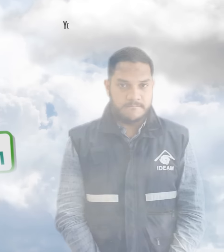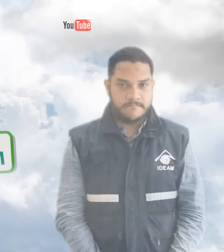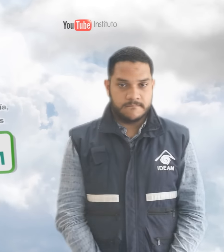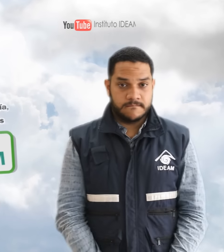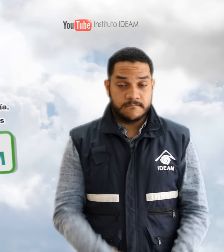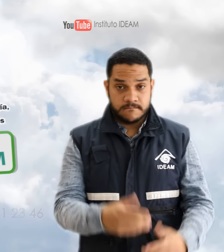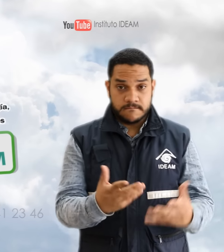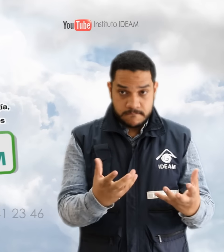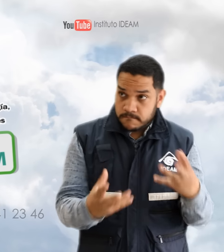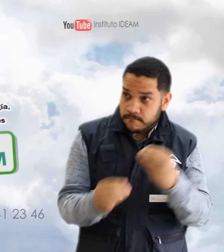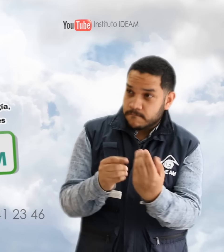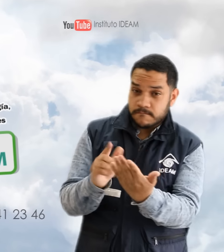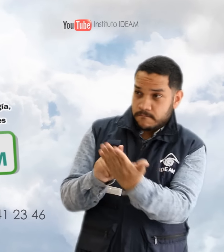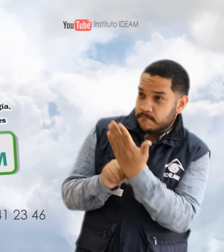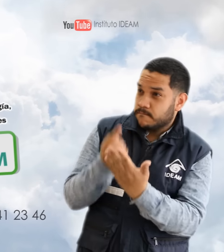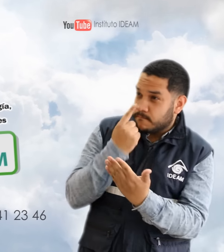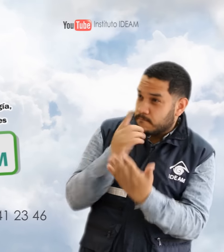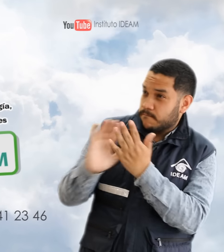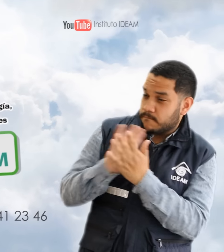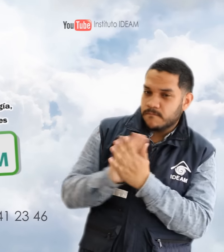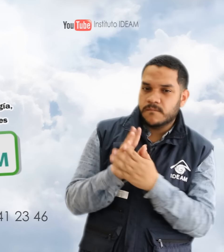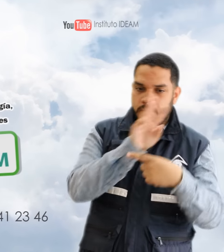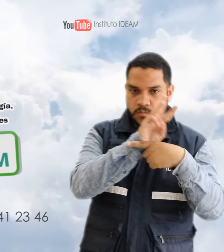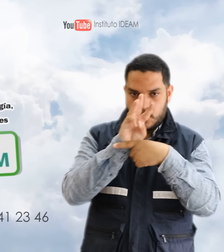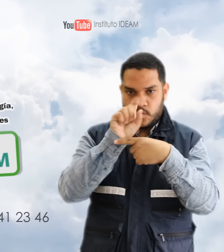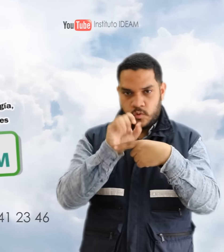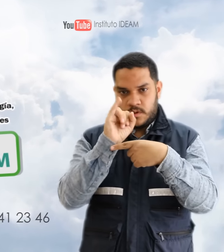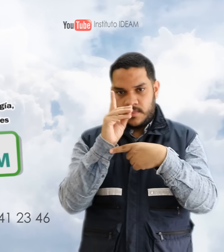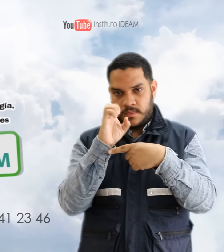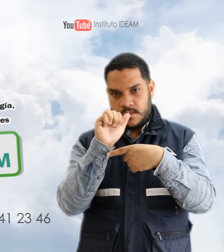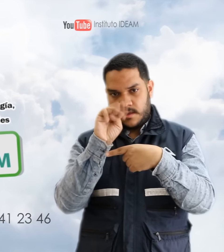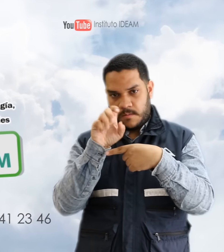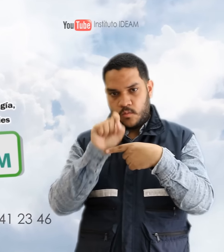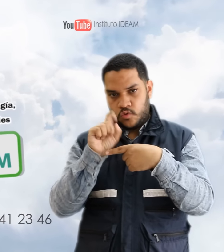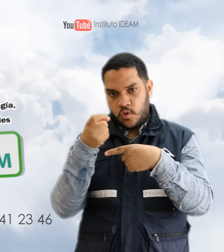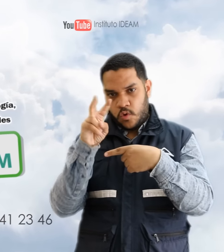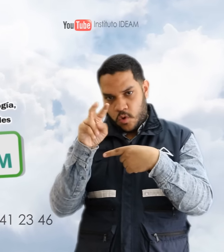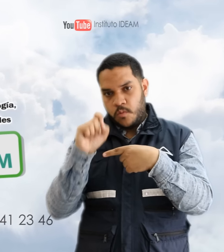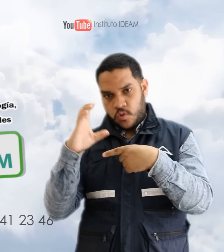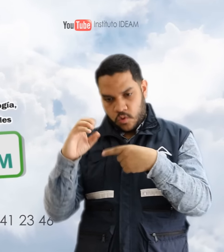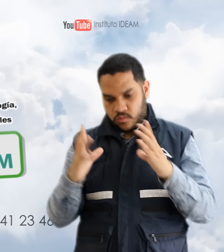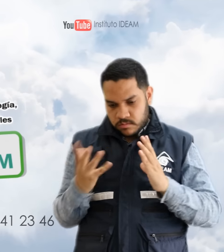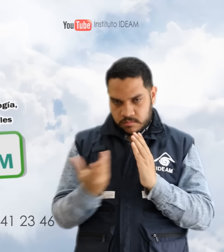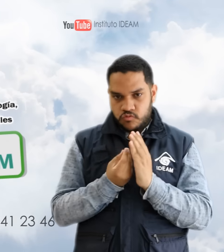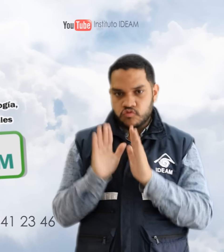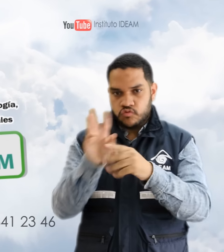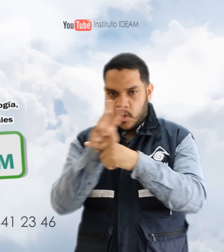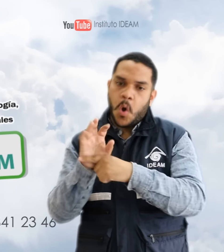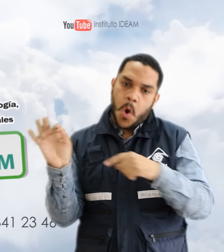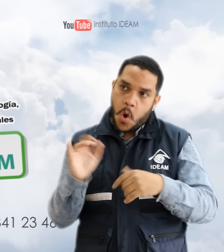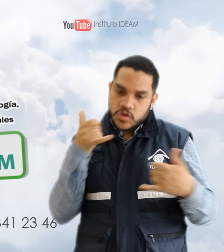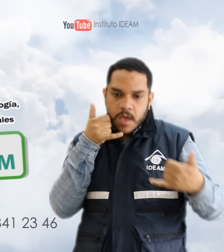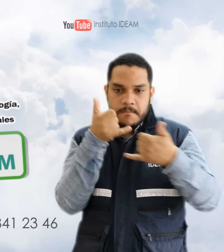Para mayor información pueden consultar la página de LIDEAN www.idean.gov.co o comunicarse las 24 horas del día con